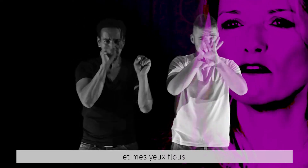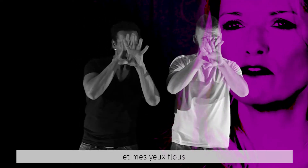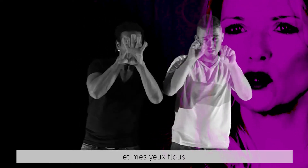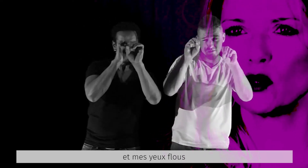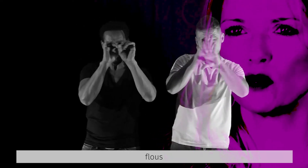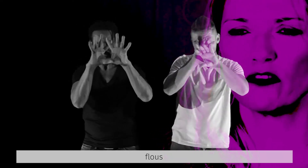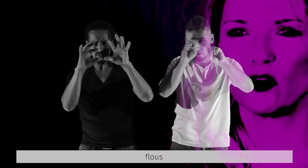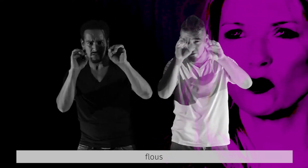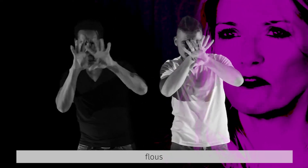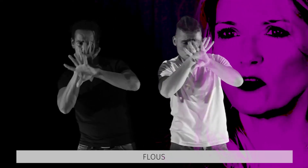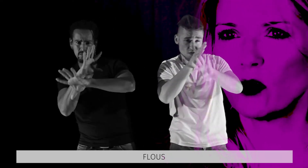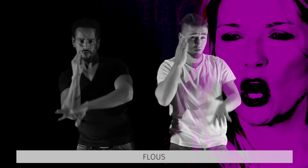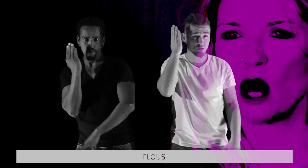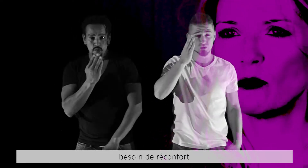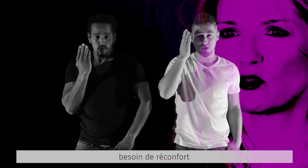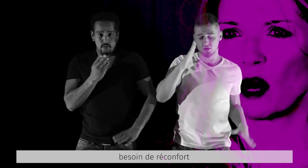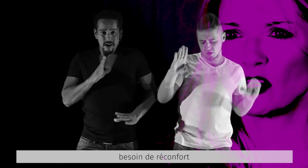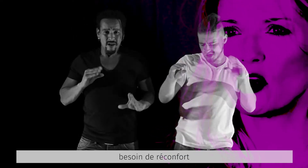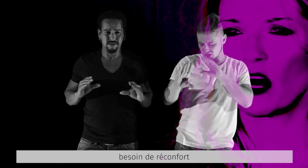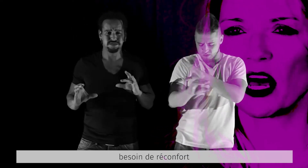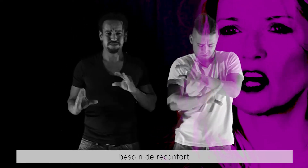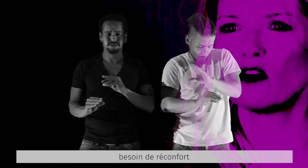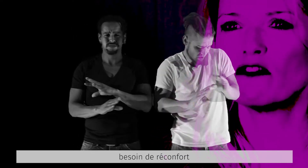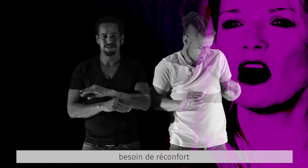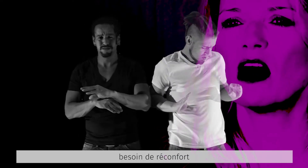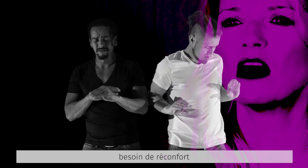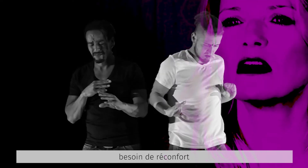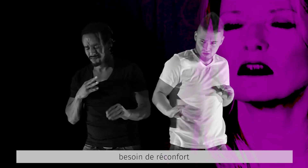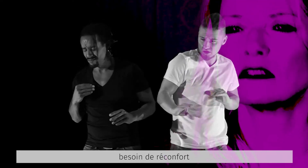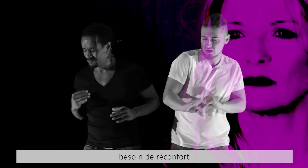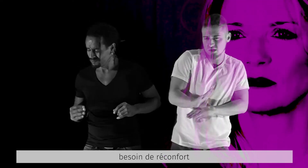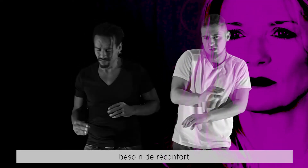flous, flous, flous Besoin de réconfort